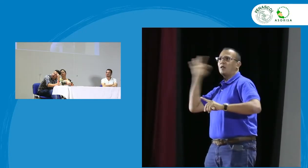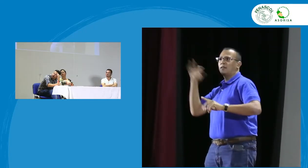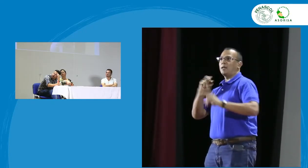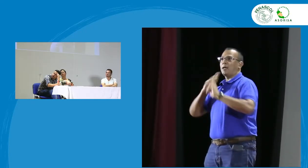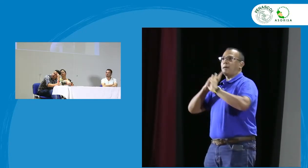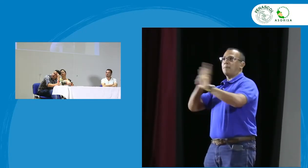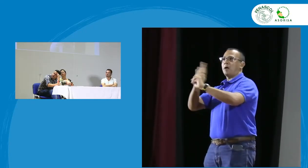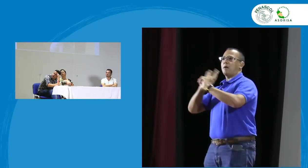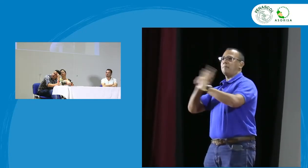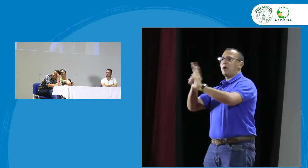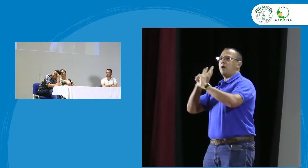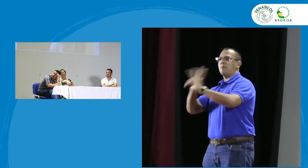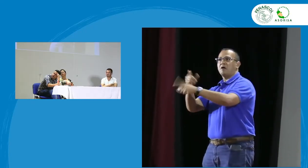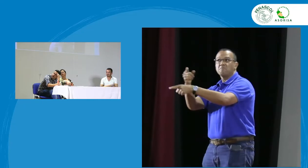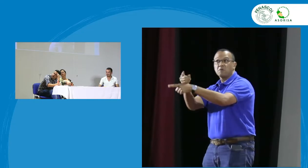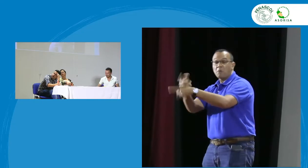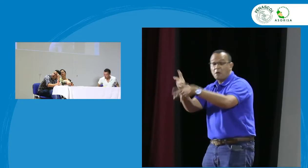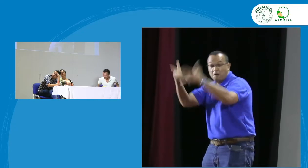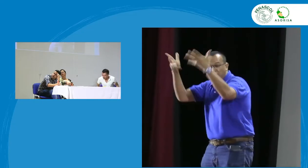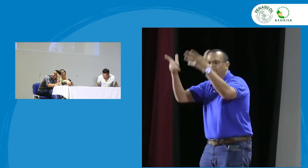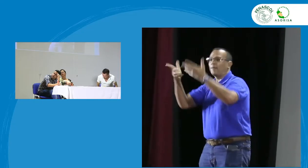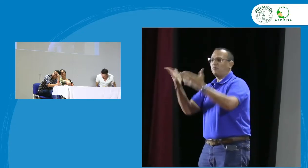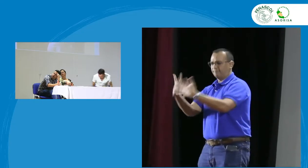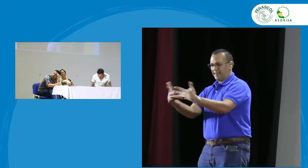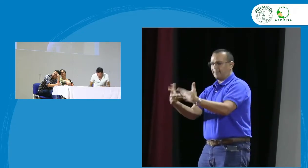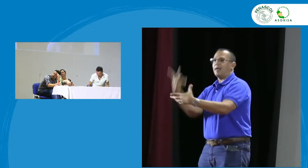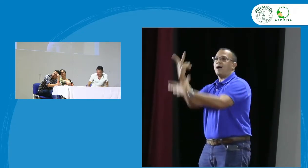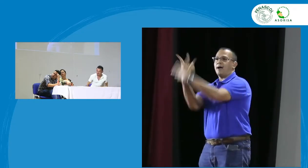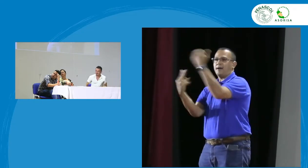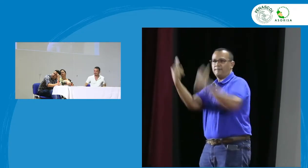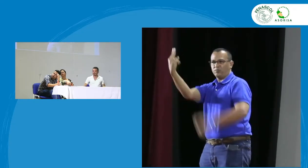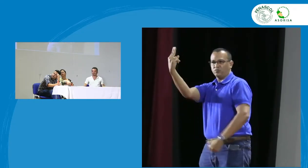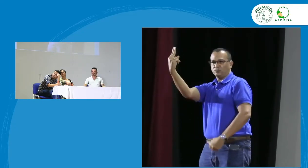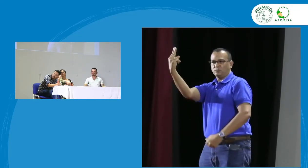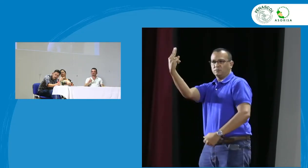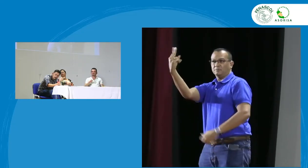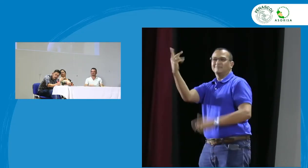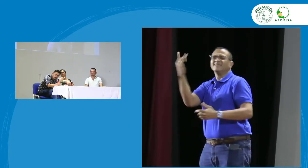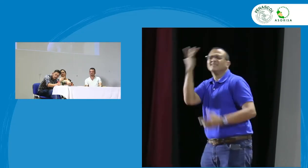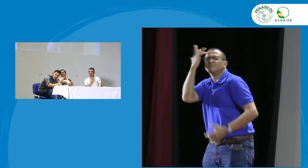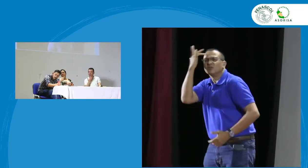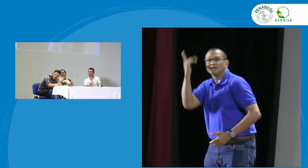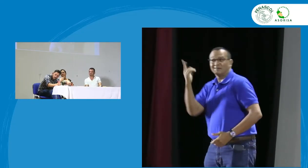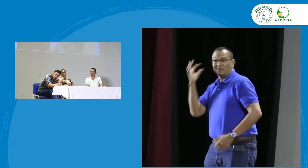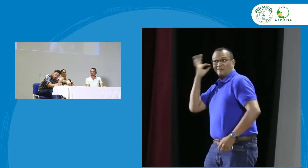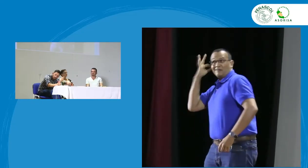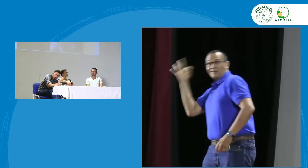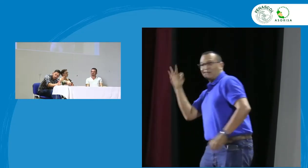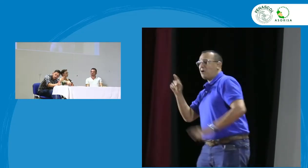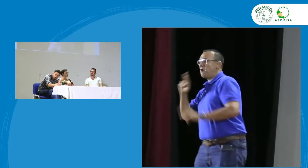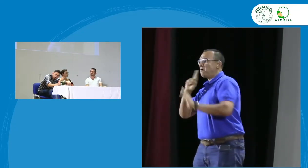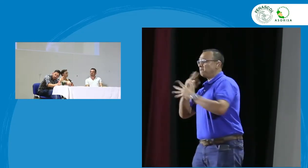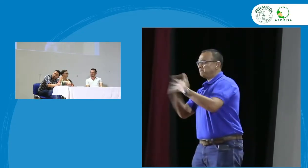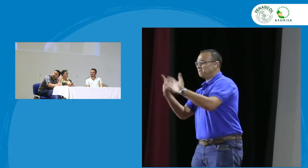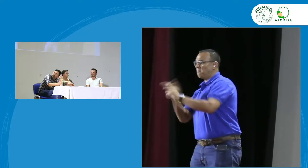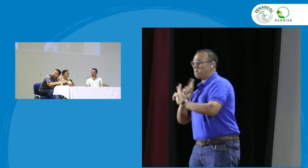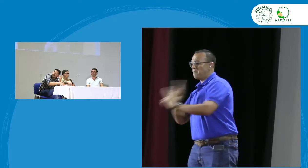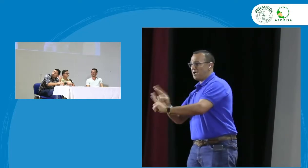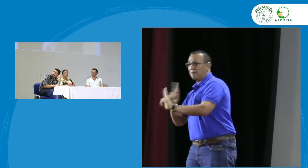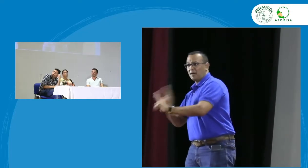persona sorda si de pronto las respuestas que se den por medio de lengua de señas o de pronto también de manera